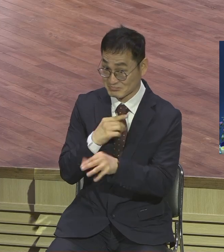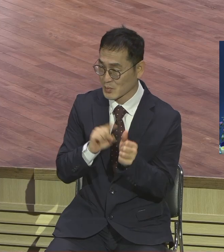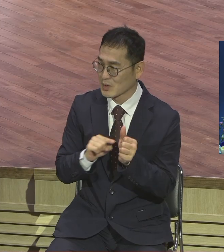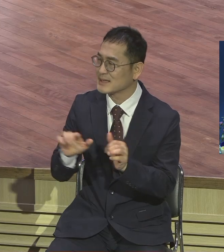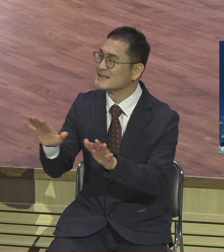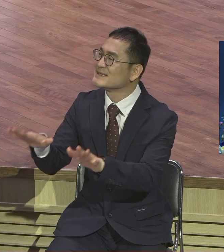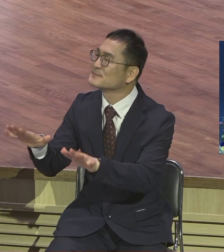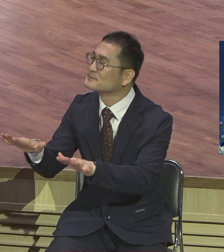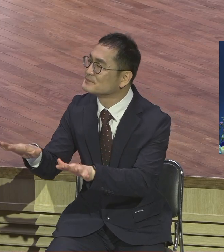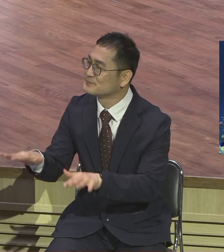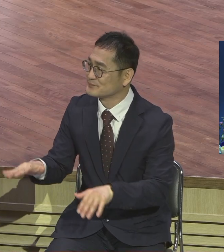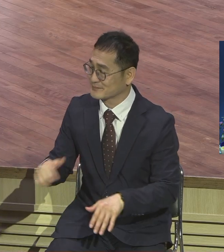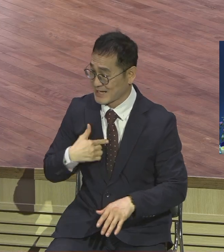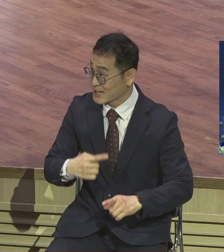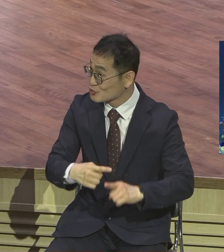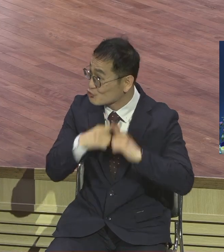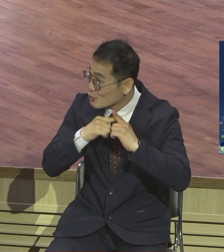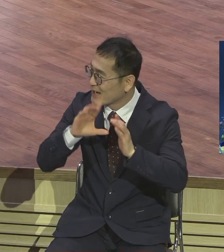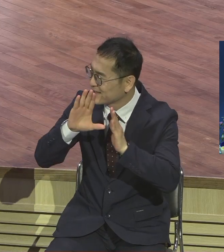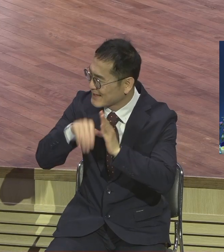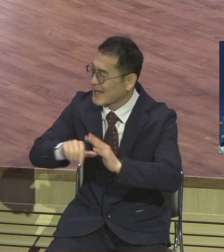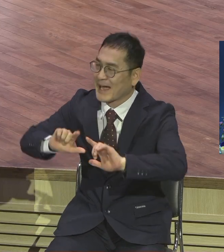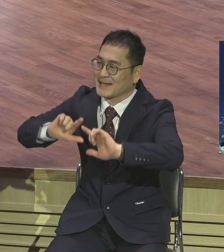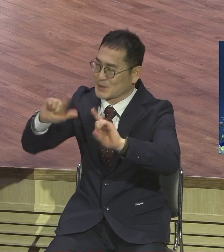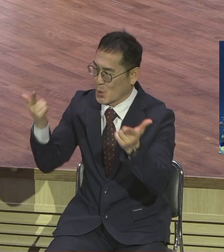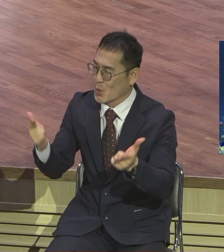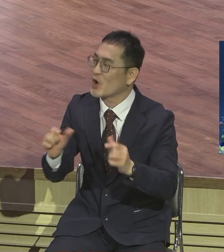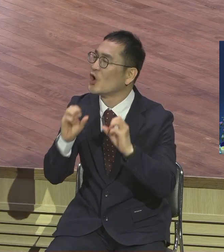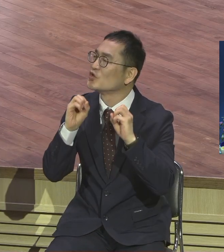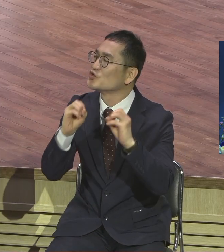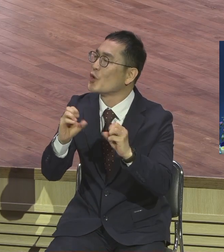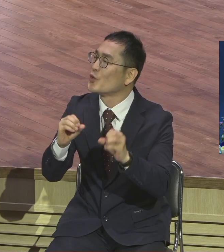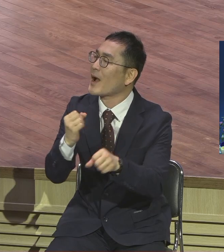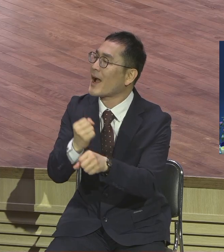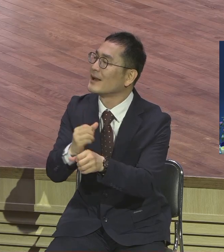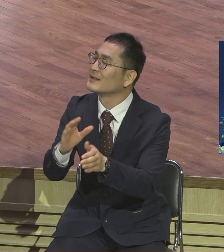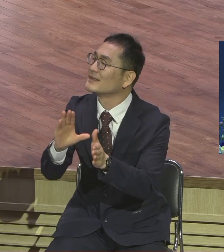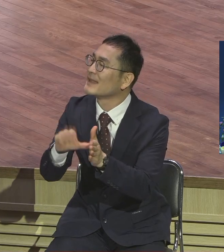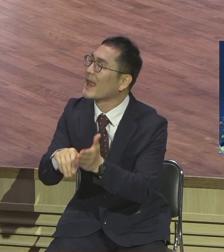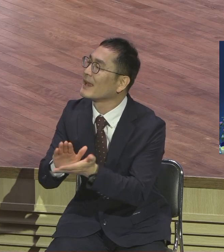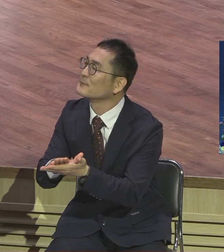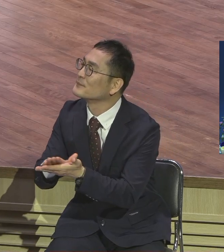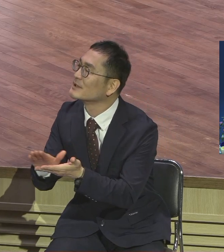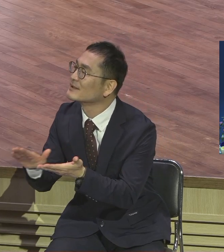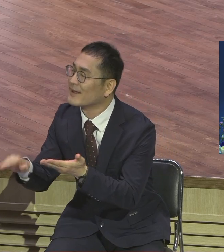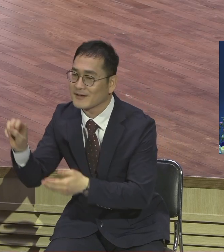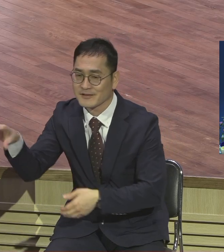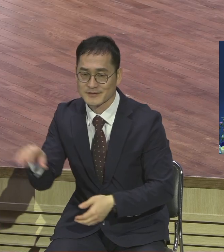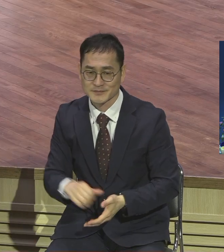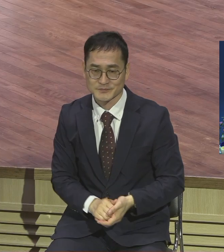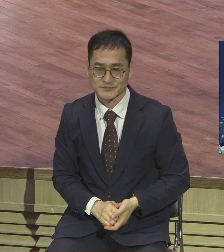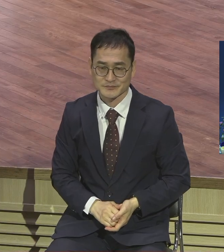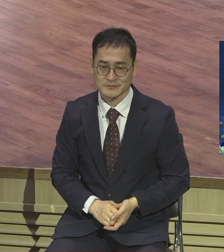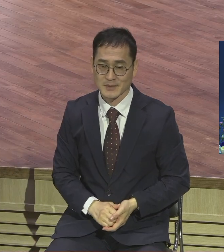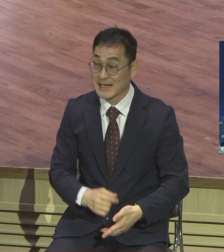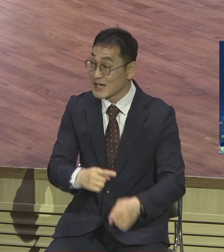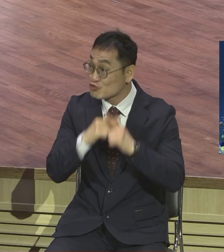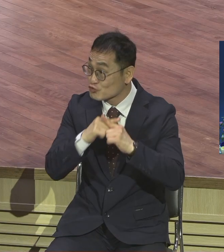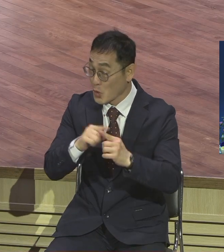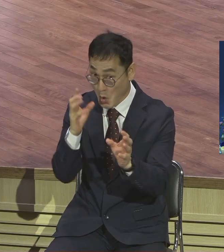순교할 때가 아니고 전도할 때입니다 순교할 때가 되면 순교할 믿음을 주실 것입니다 그러나